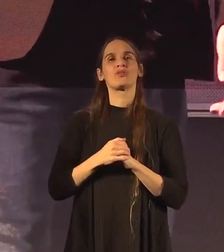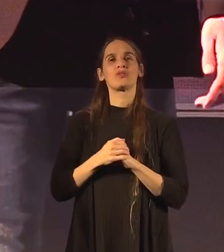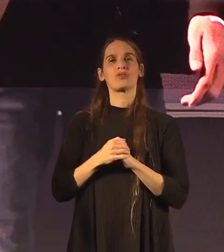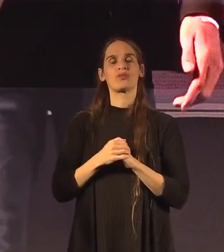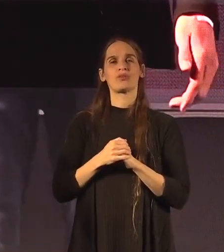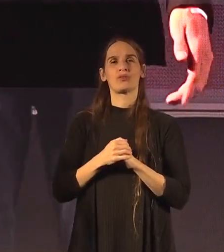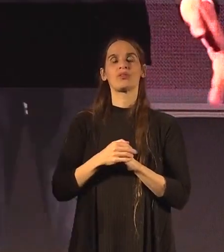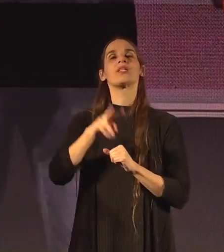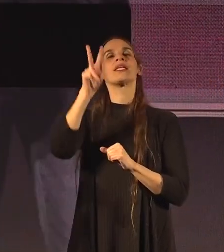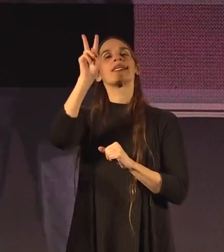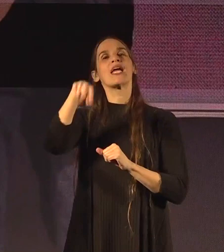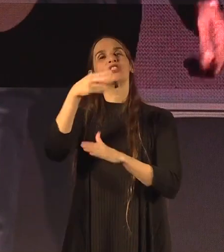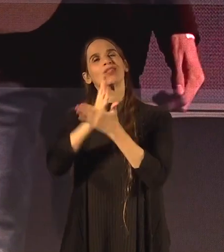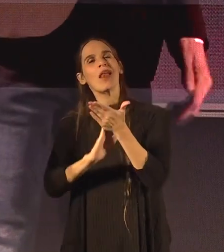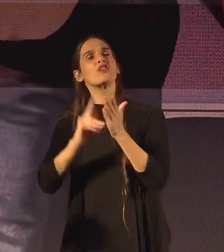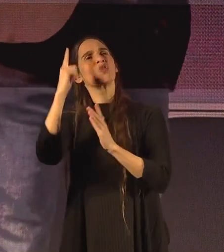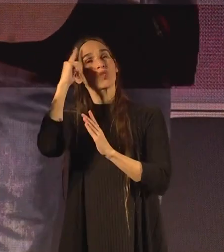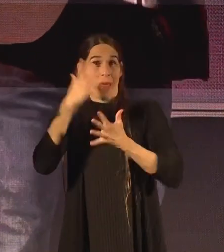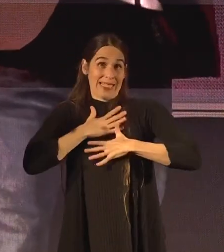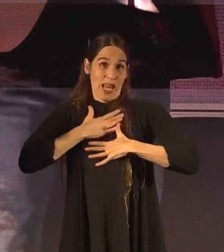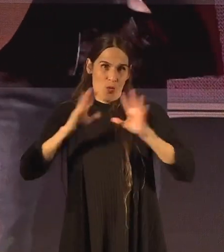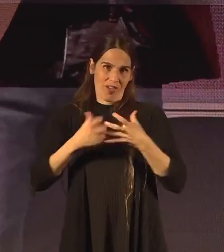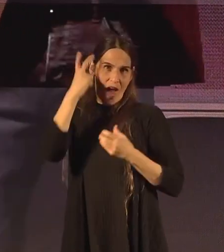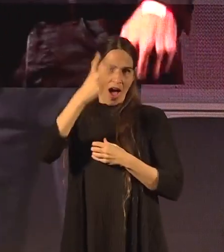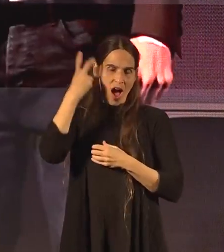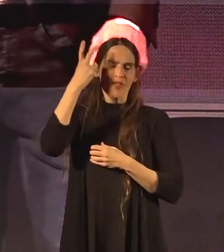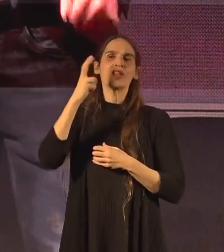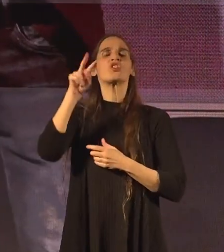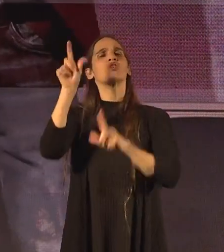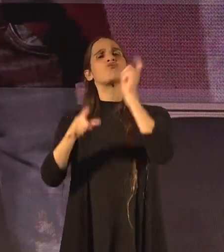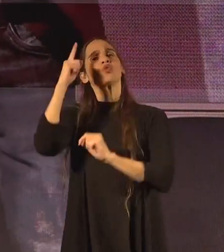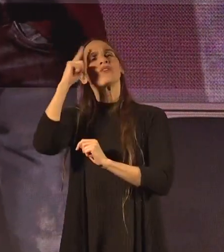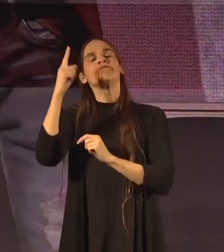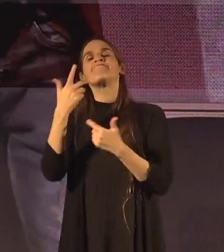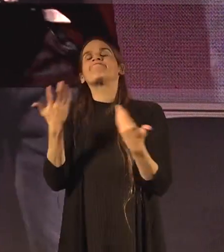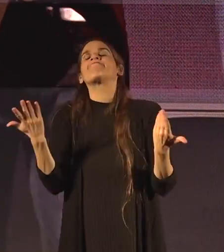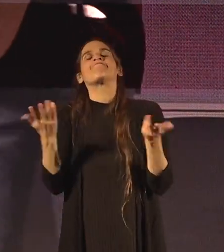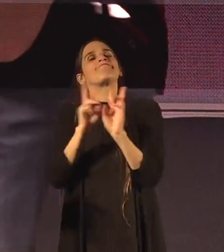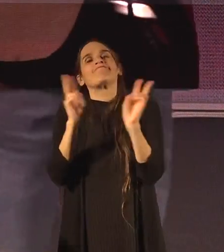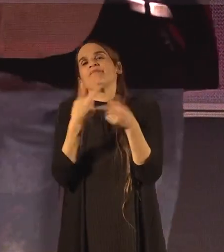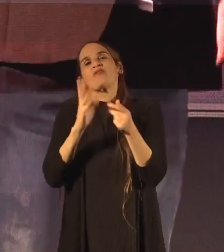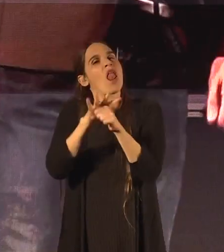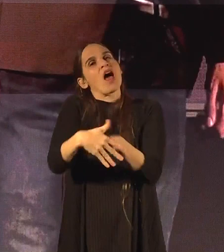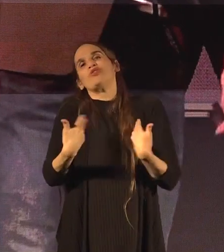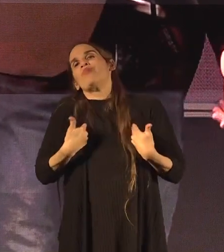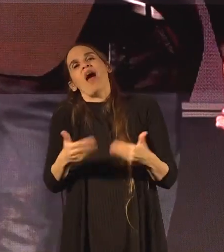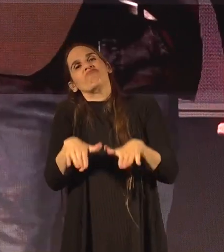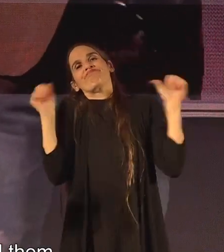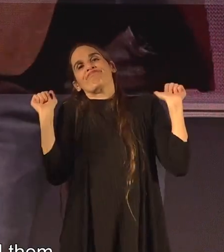יש כאלה שסבורים אצלנו בחברה הערבית שאין לנו יכולת להשפיע